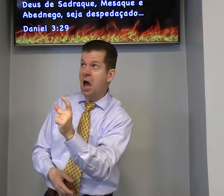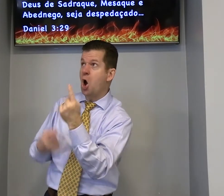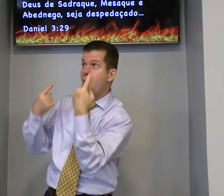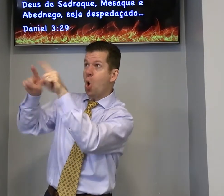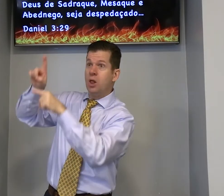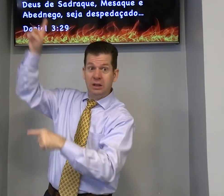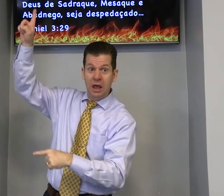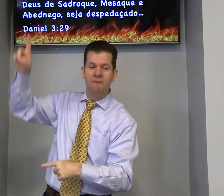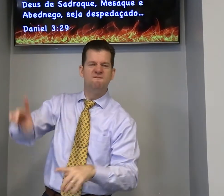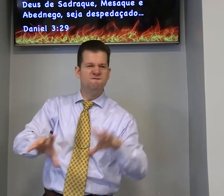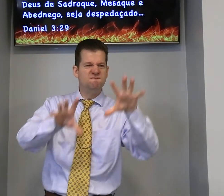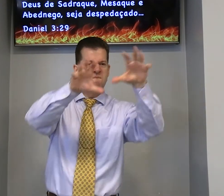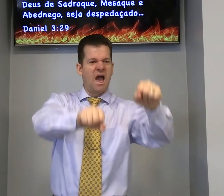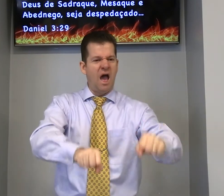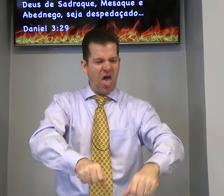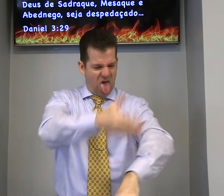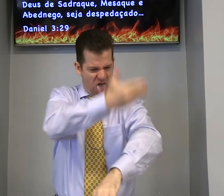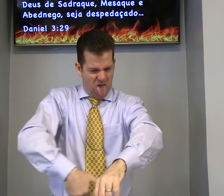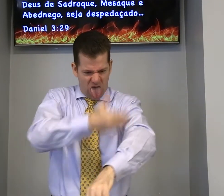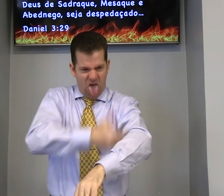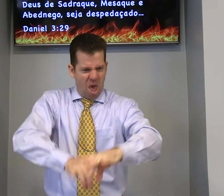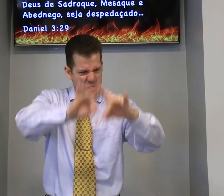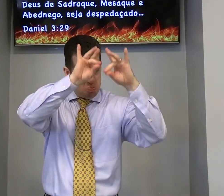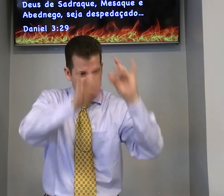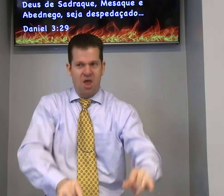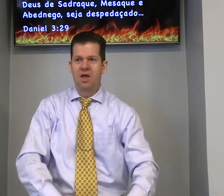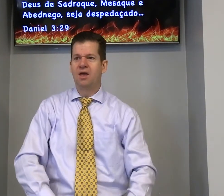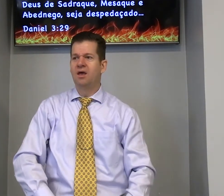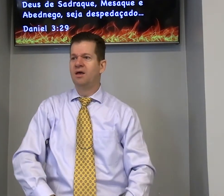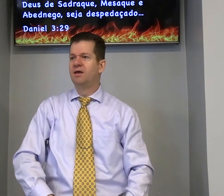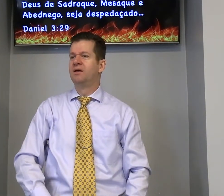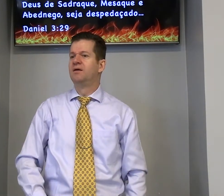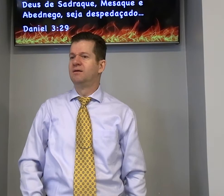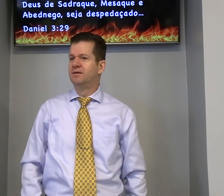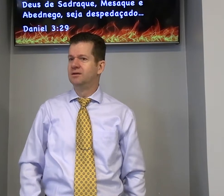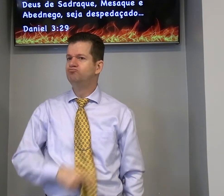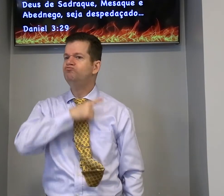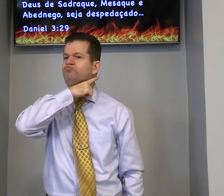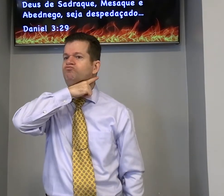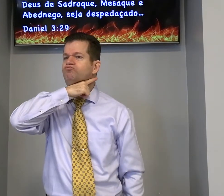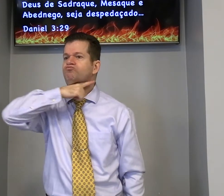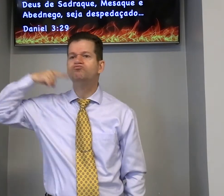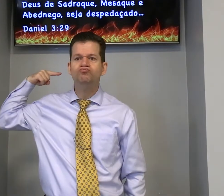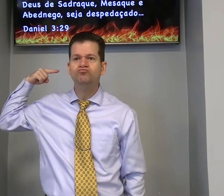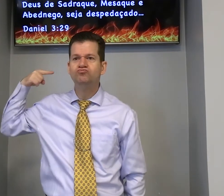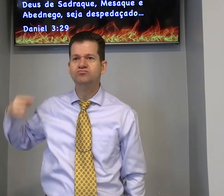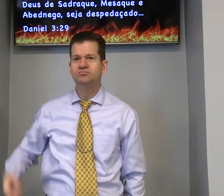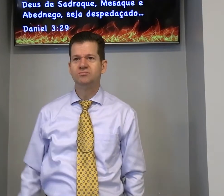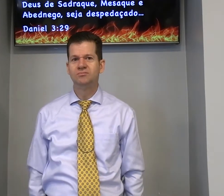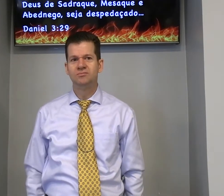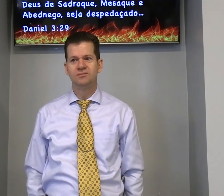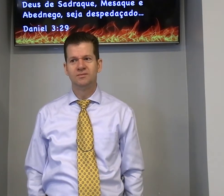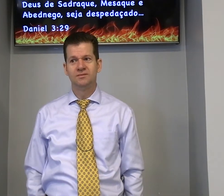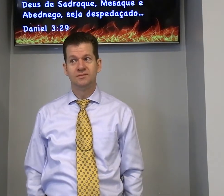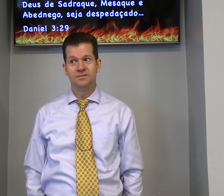se você encontra Deus vai pegar você e vai cortar você muitos pedaços até morrer